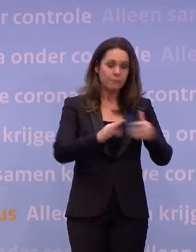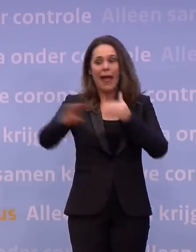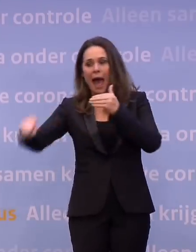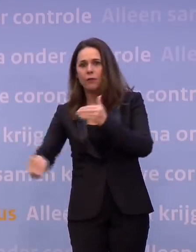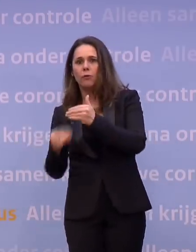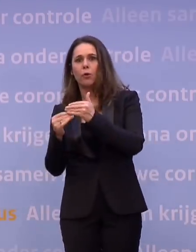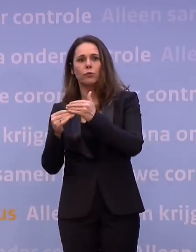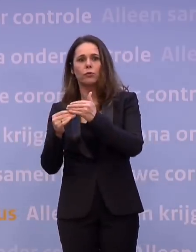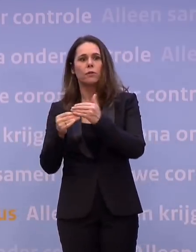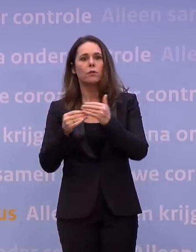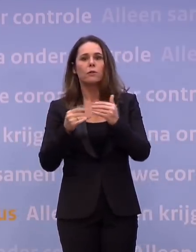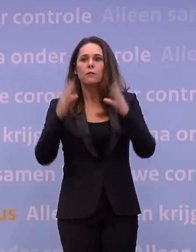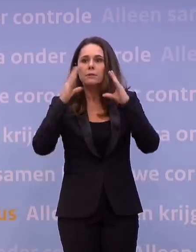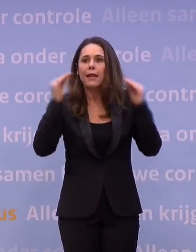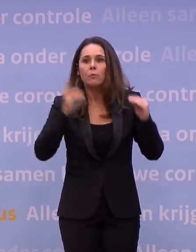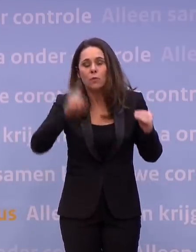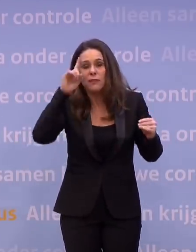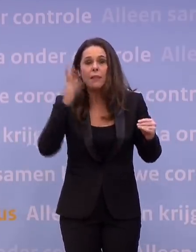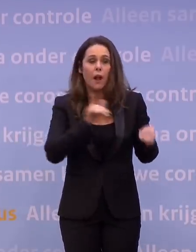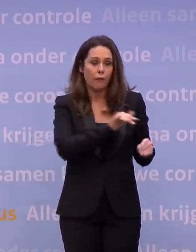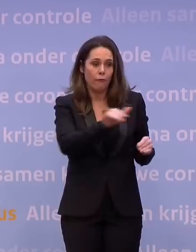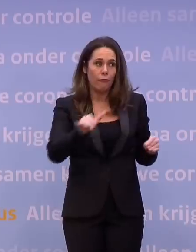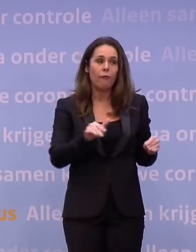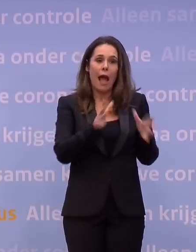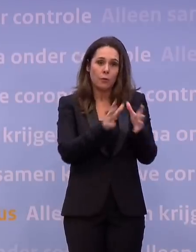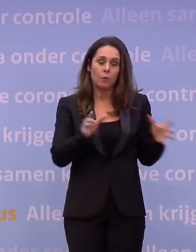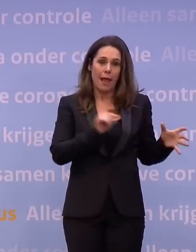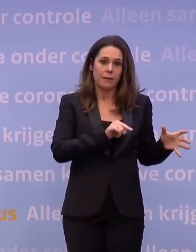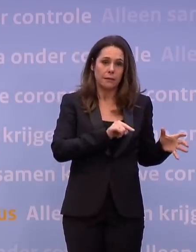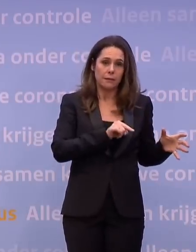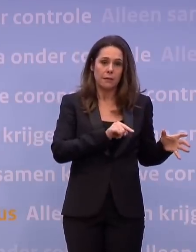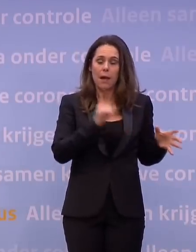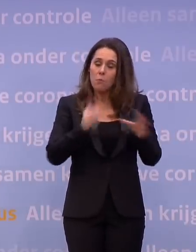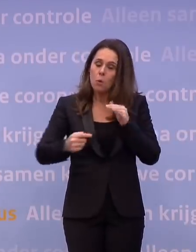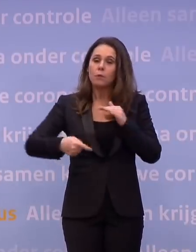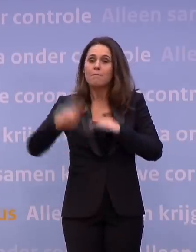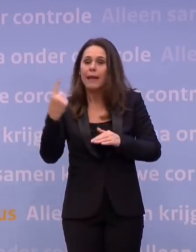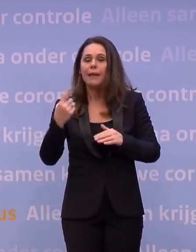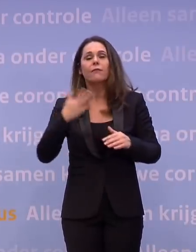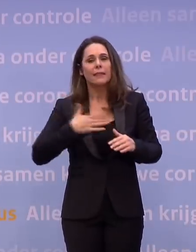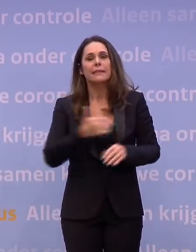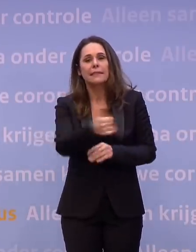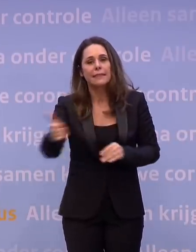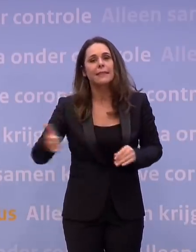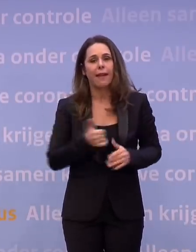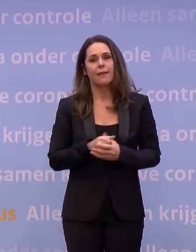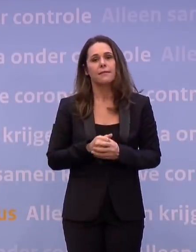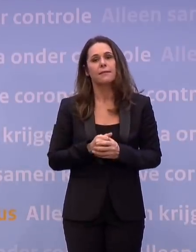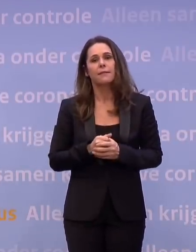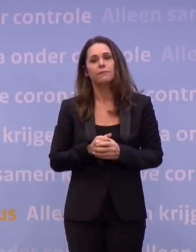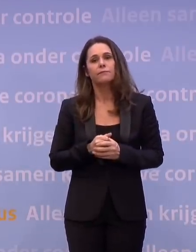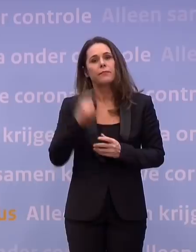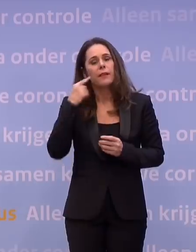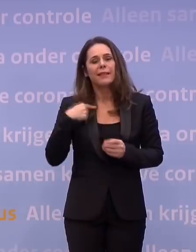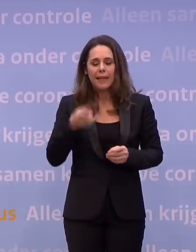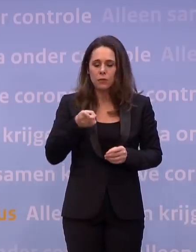Nederland denkt er is nu niks. Er zijn zeer uitvoerige steunpakketten, maar er moet echt fors meer, dat vinden we ook allemaal. En ik denk dat we